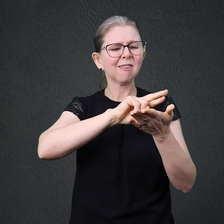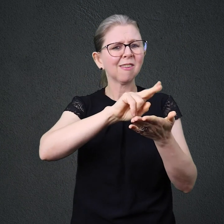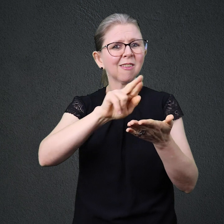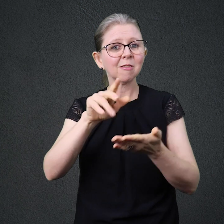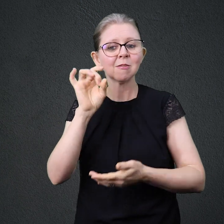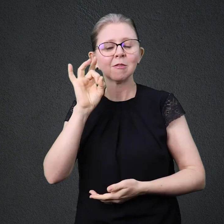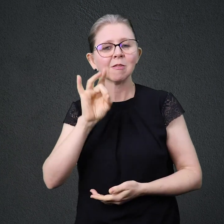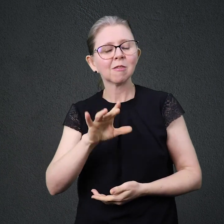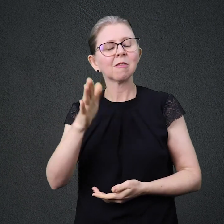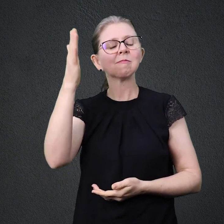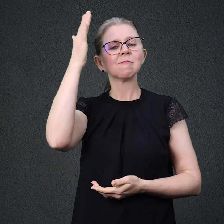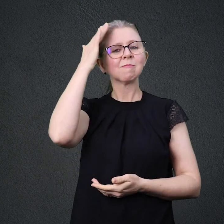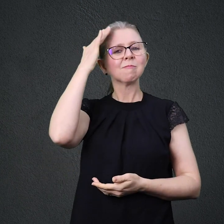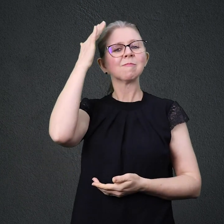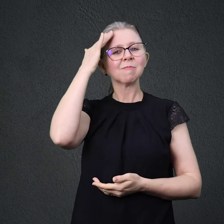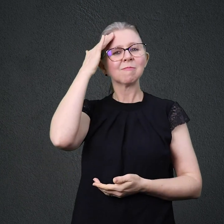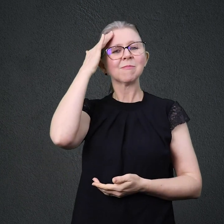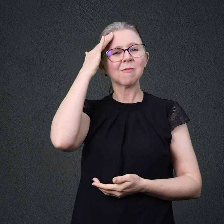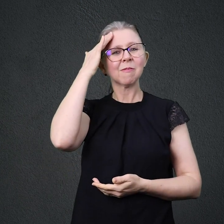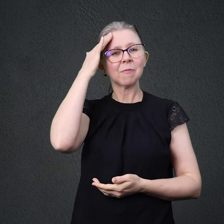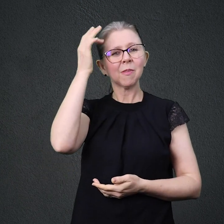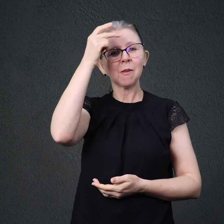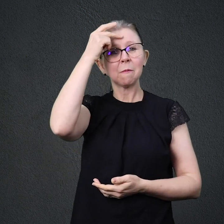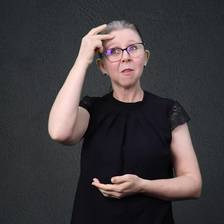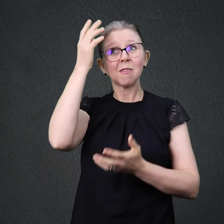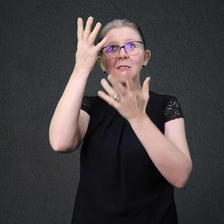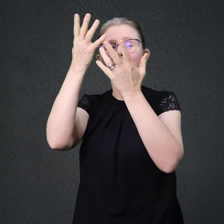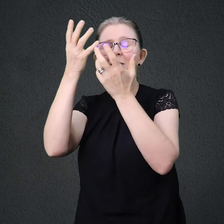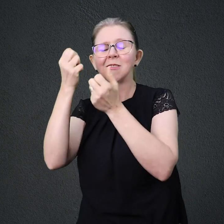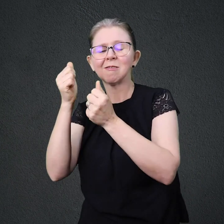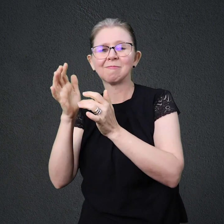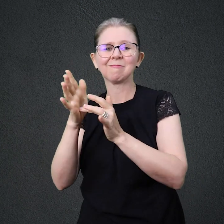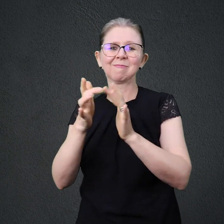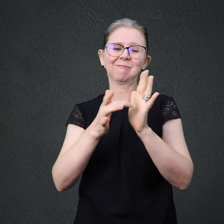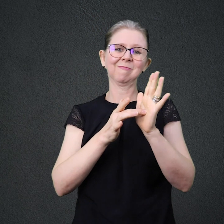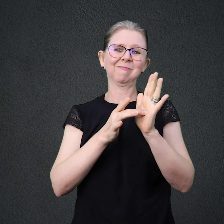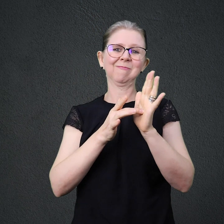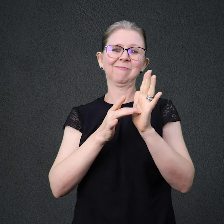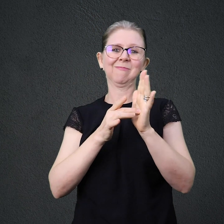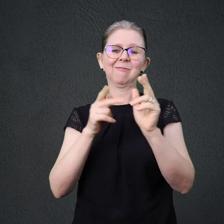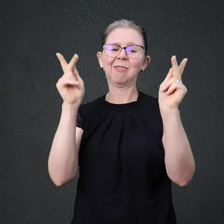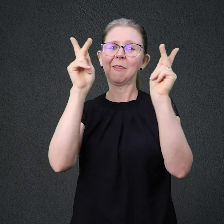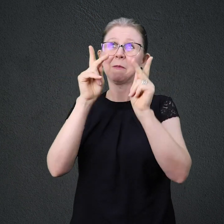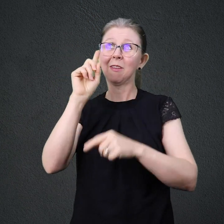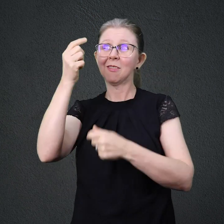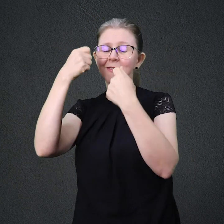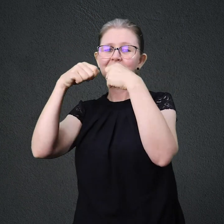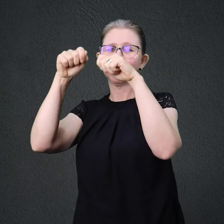Jesus tem como conhecê-la É lá que é tal íntimo do Filho de Deus que tem a certeza de que Jesus continua